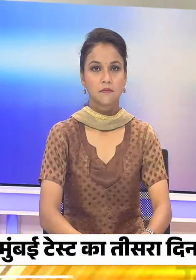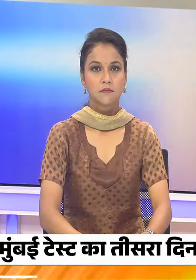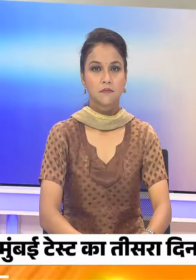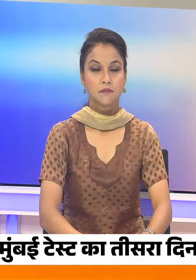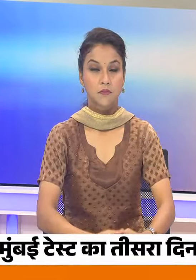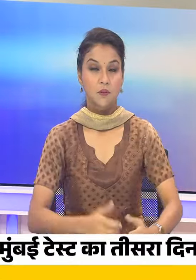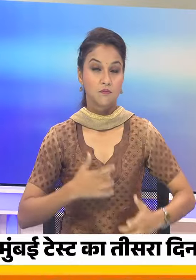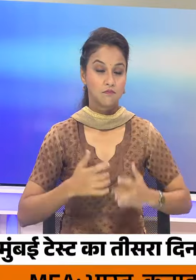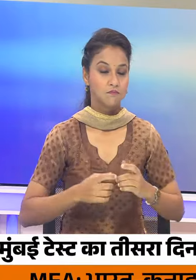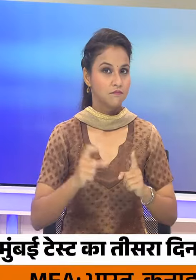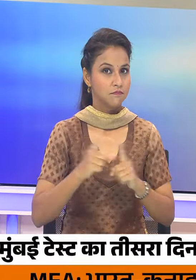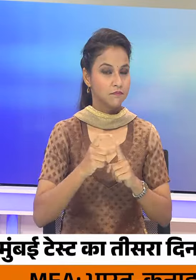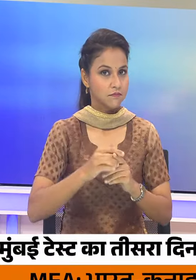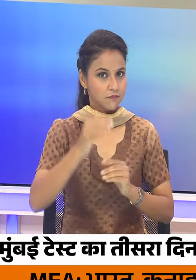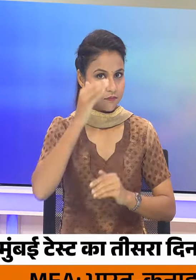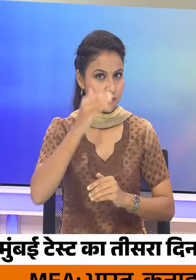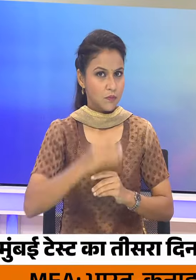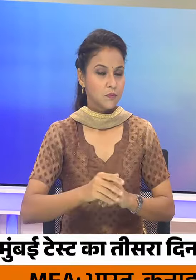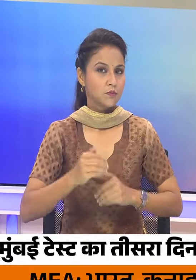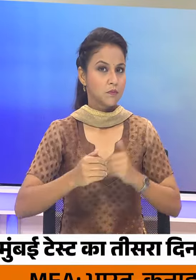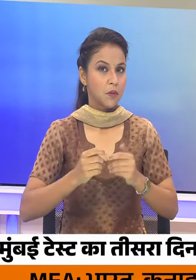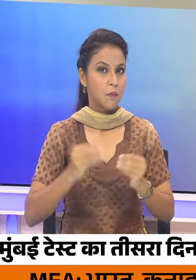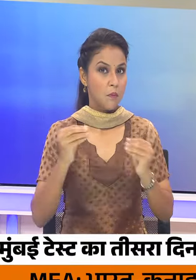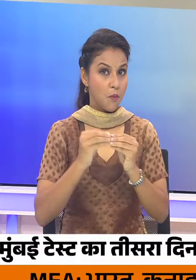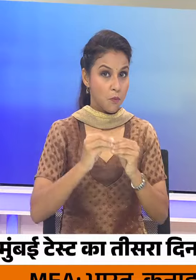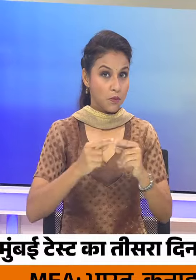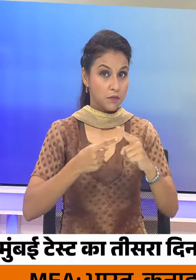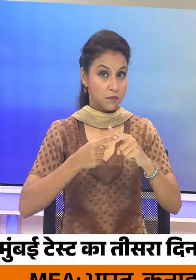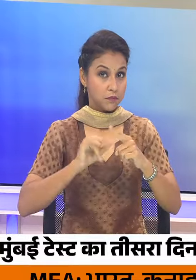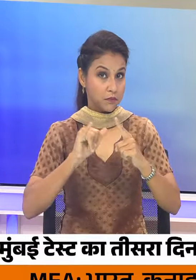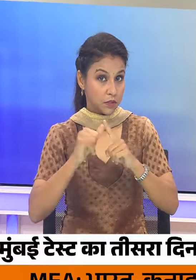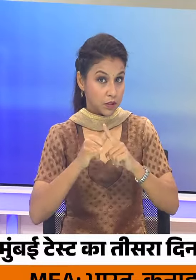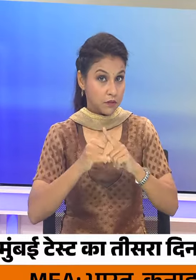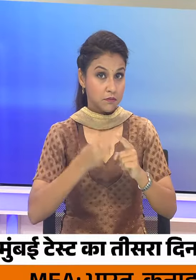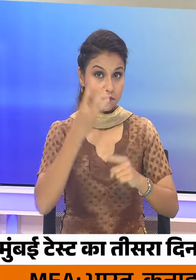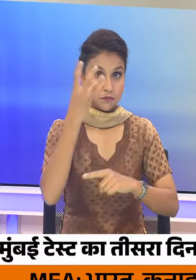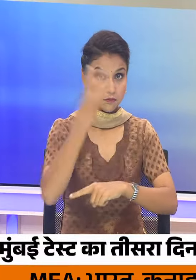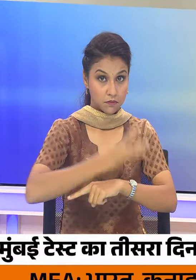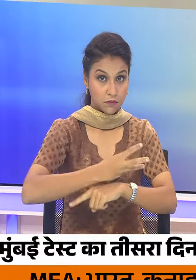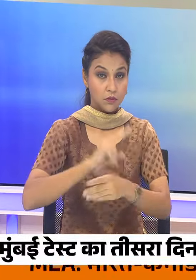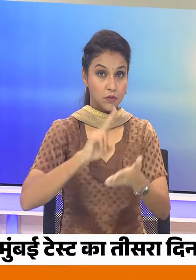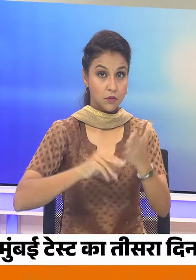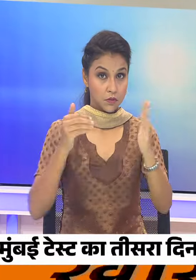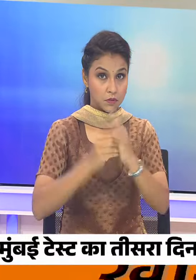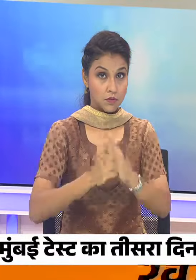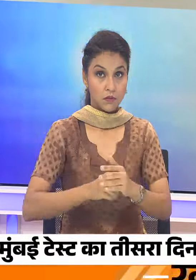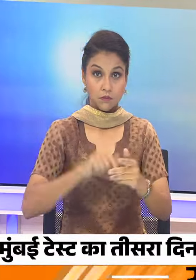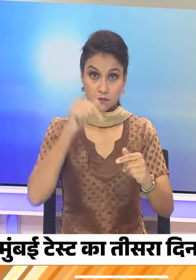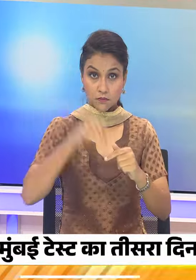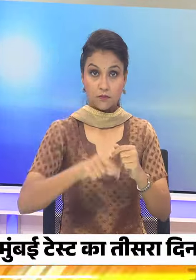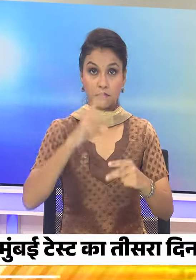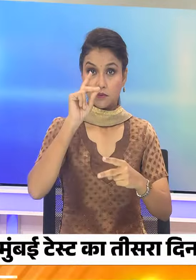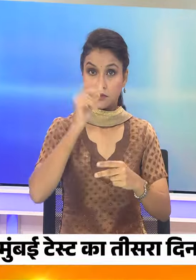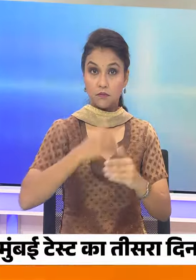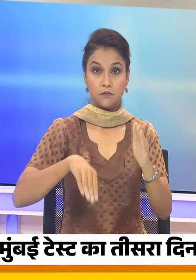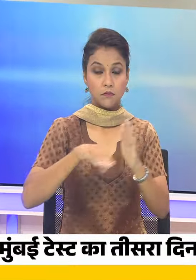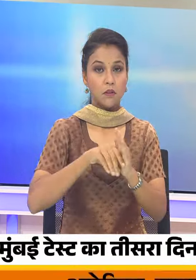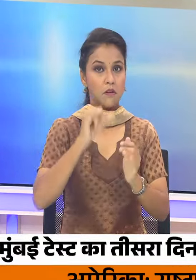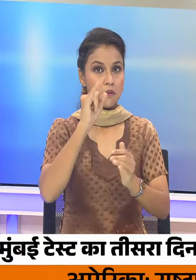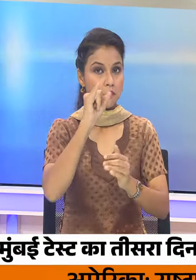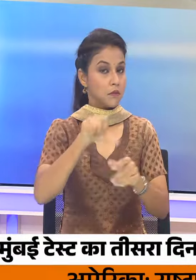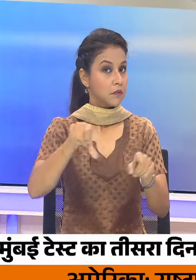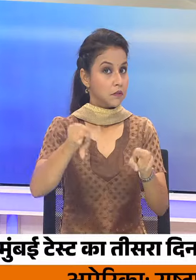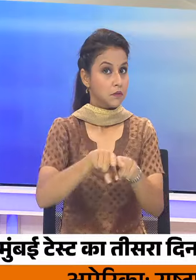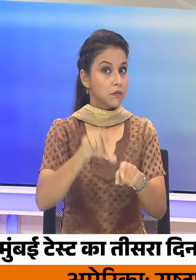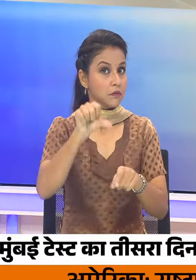और खेलकी खबरों में रॉमांचिक दौर में पहुच्चा मुंबई टेस्ट तीसरे दे न्यूजिलेंड आज दूसरी पारी में 9 विकट पर 181 रन से आगे